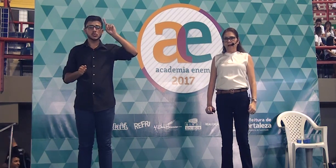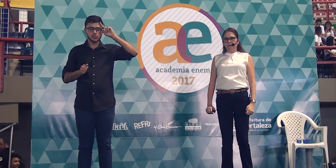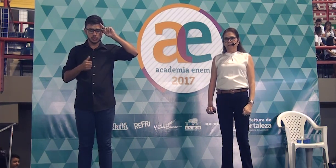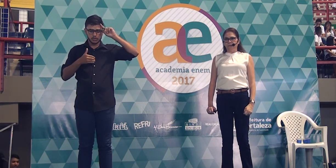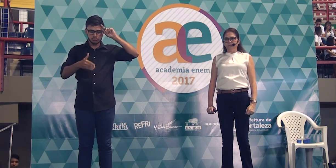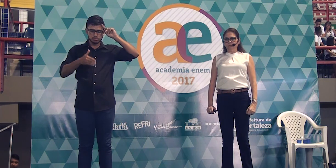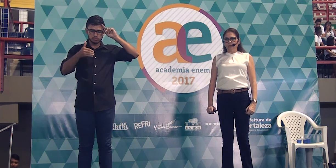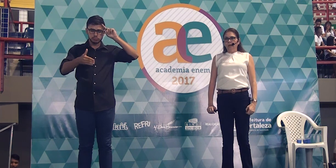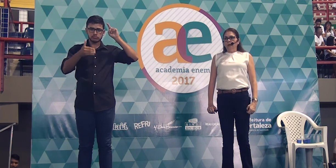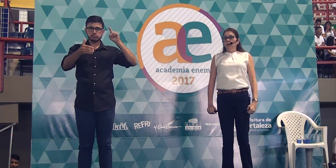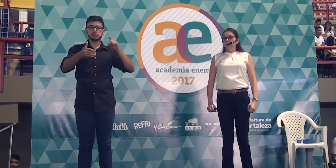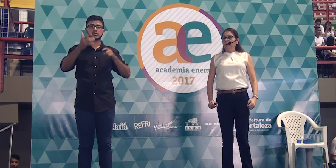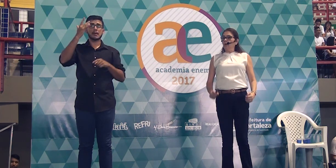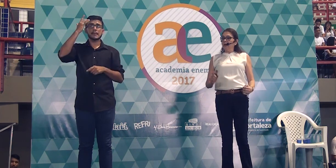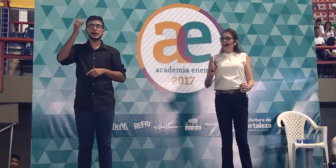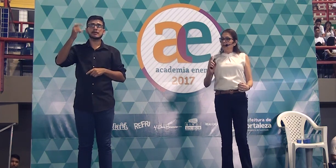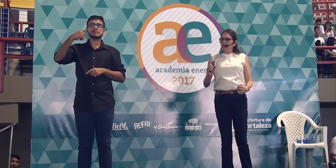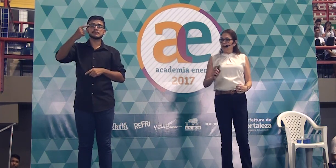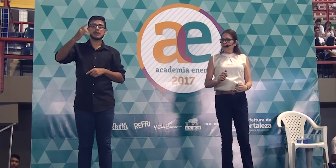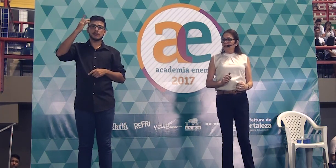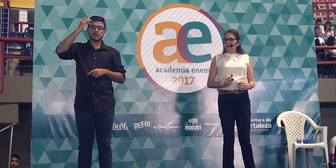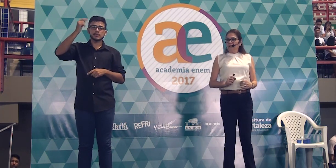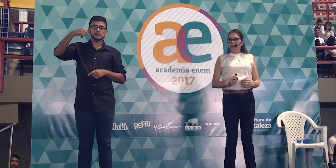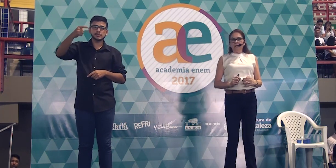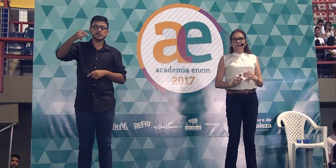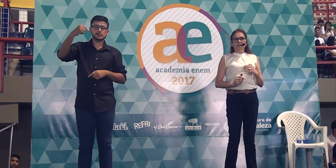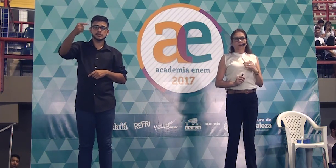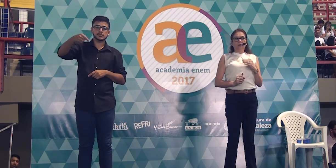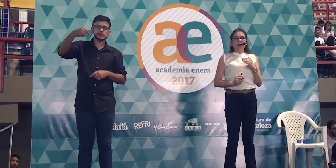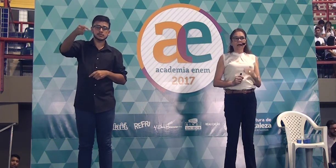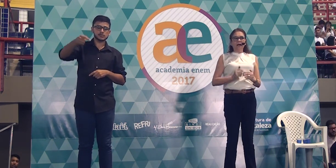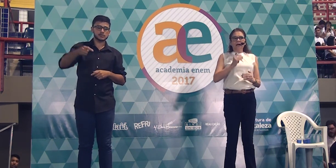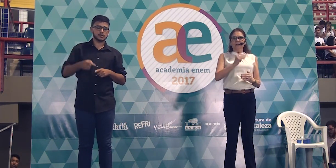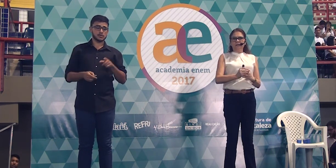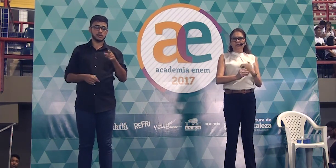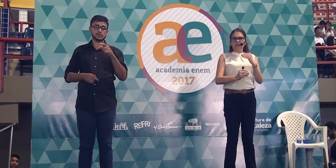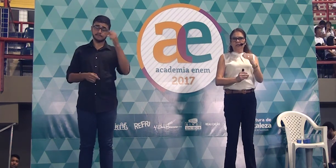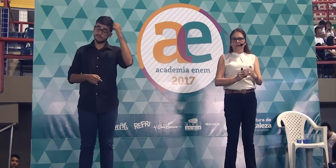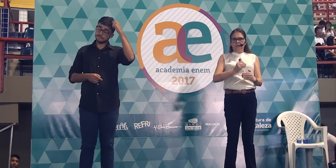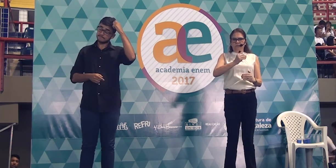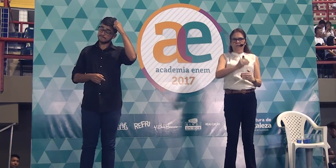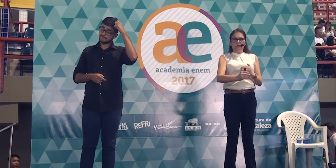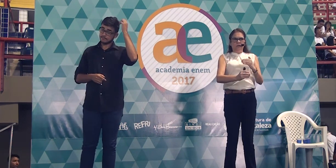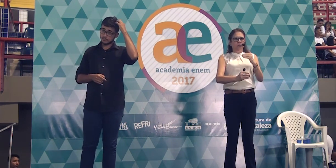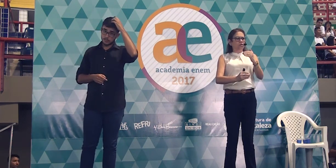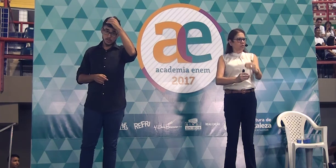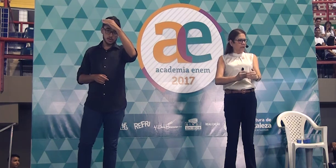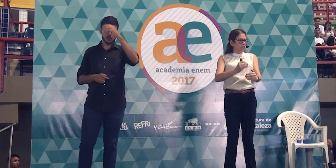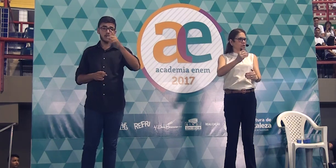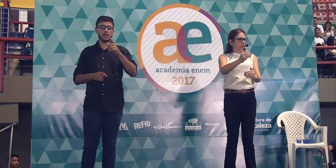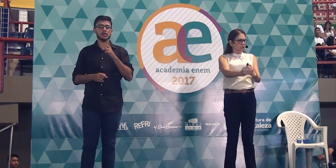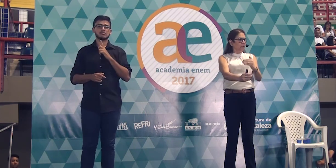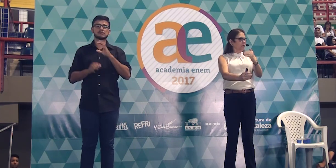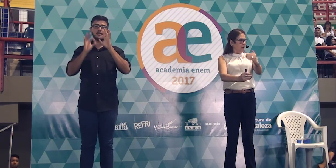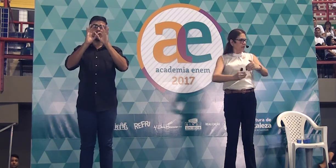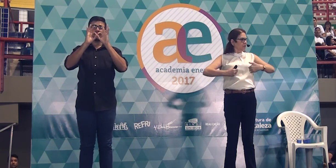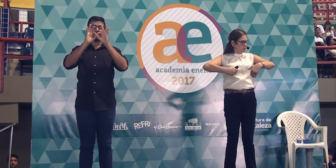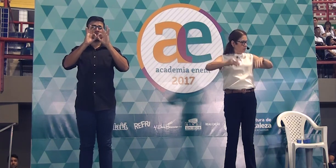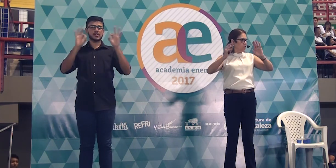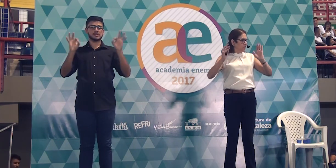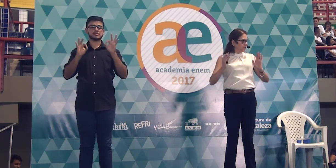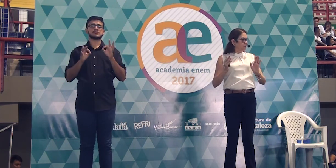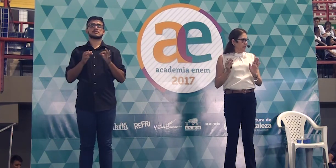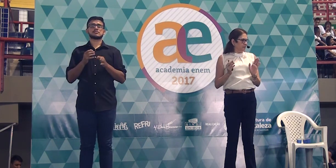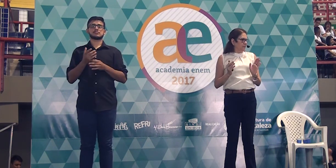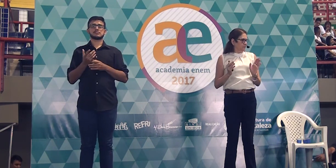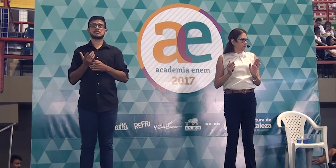o que se passa? Porque quando eu digo assim na redação, a cada dia, eu já dou a ideia